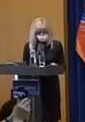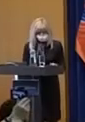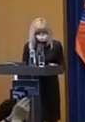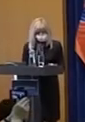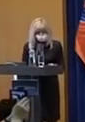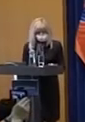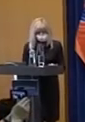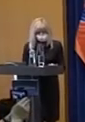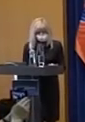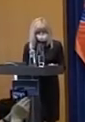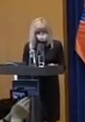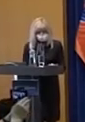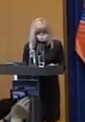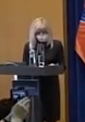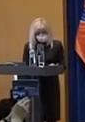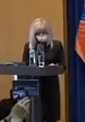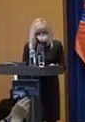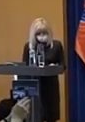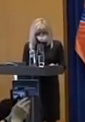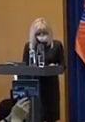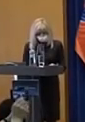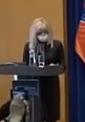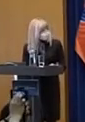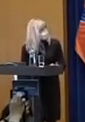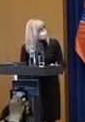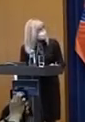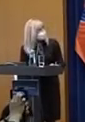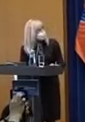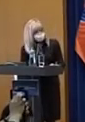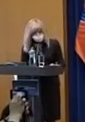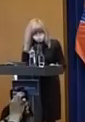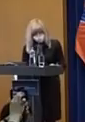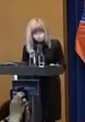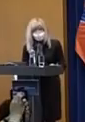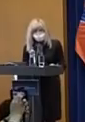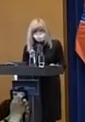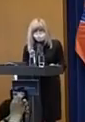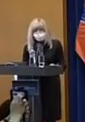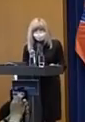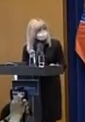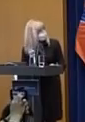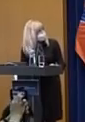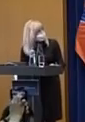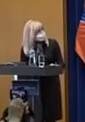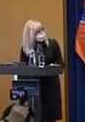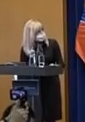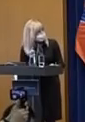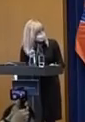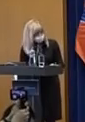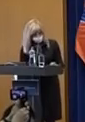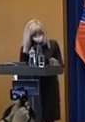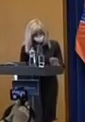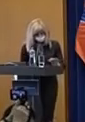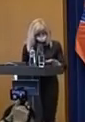SR, pani Veroniku Remišovu a pána Richarda Sulíka. Takže, pán premiér, nech sa